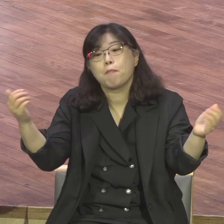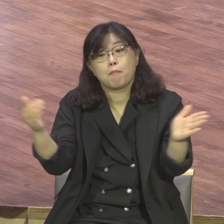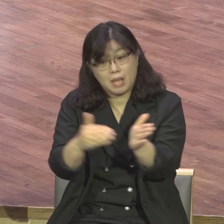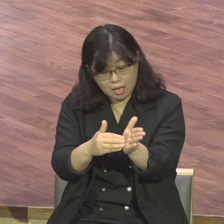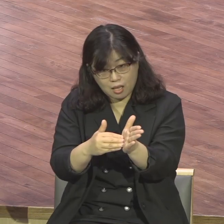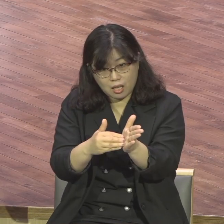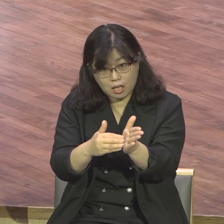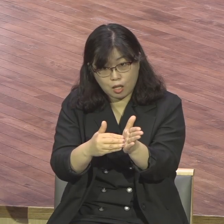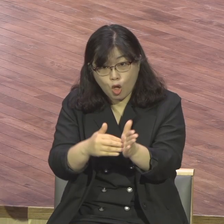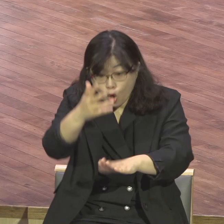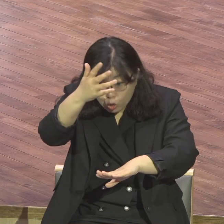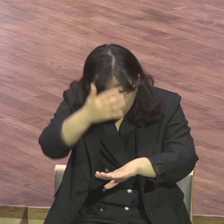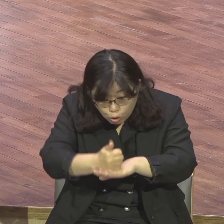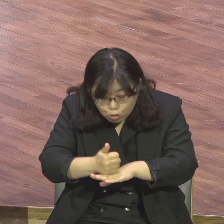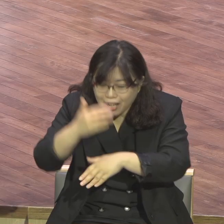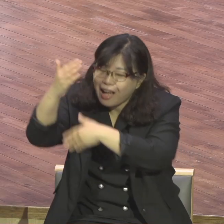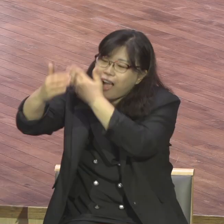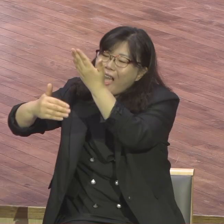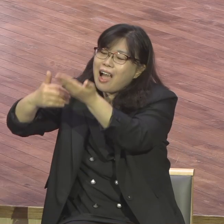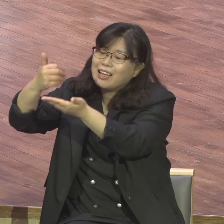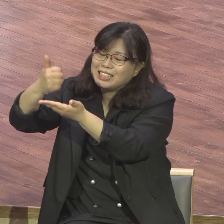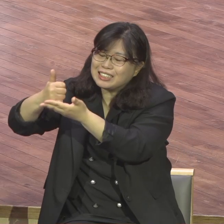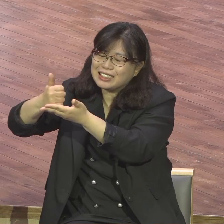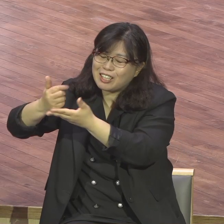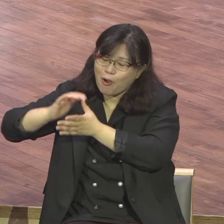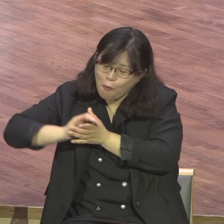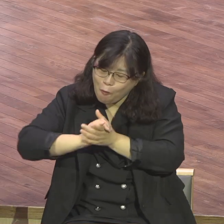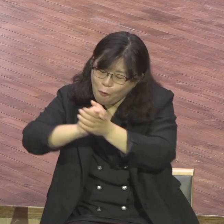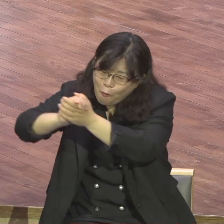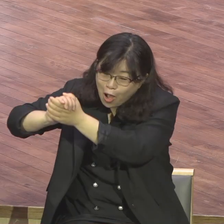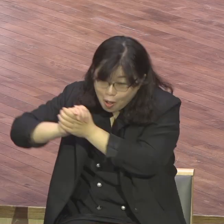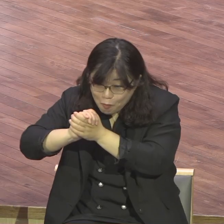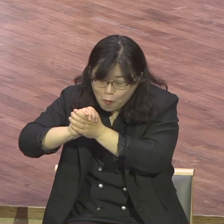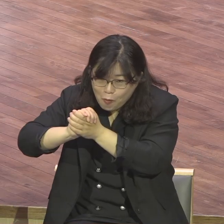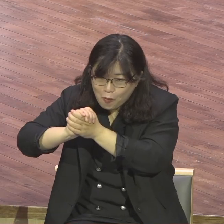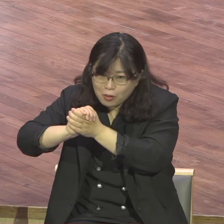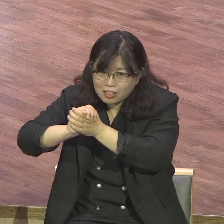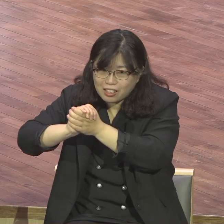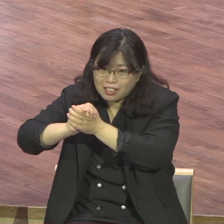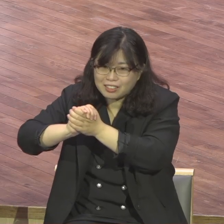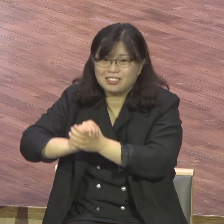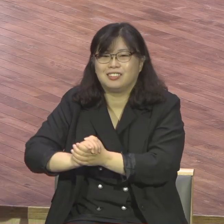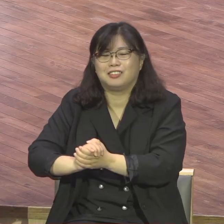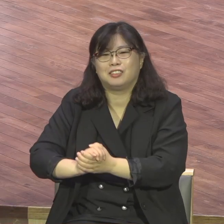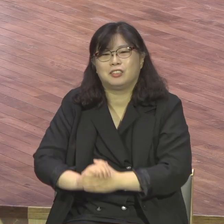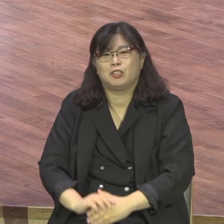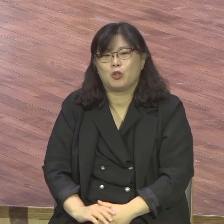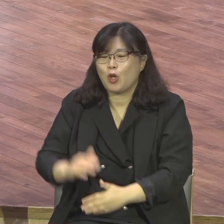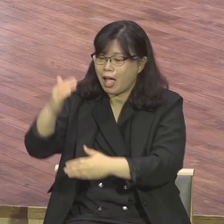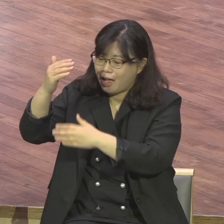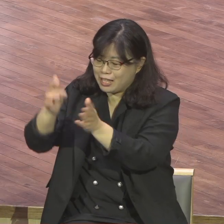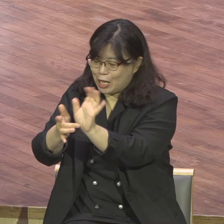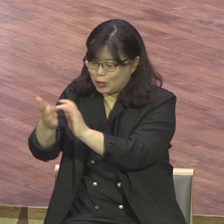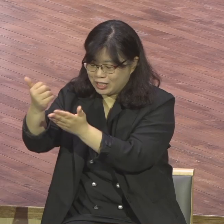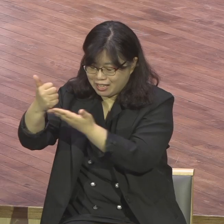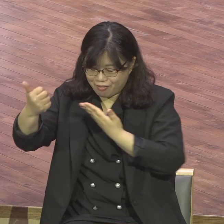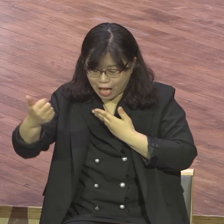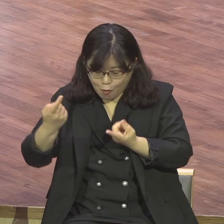예배하게 되었어요 로마 6장에서는 예수님과 연합된 존재 예수님과 연합되었다 로마 10장에서는 참